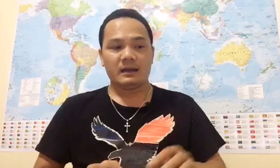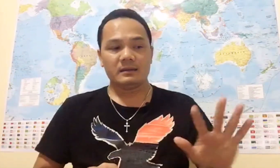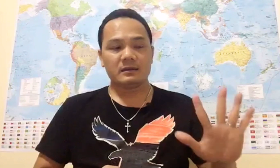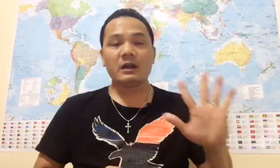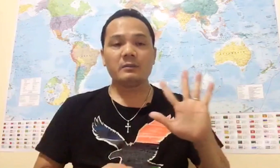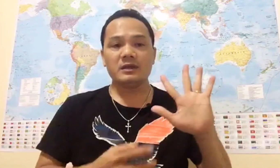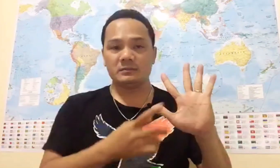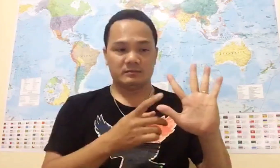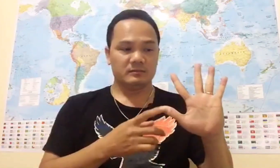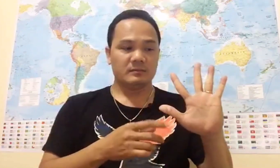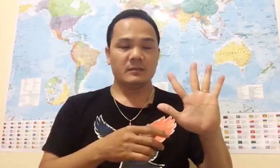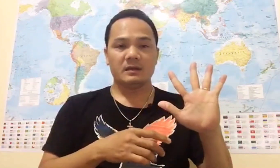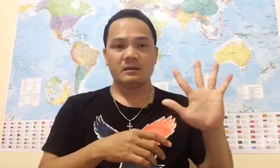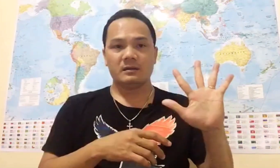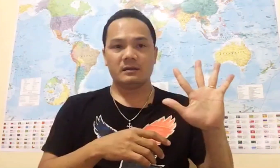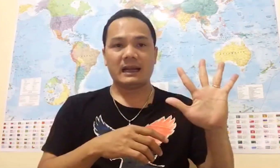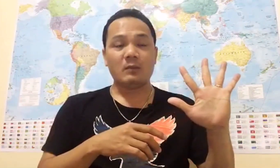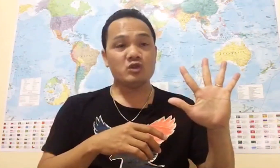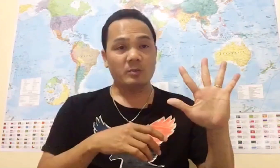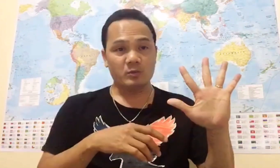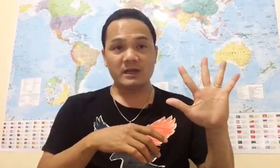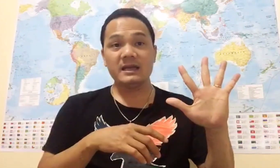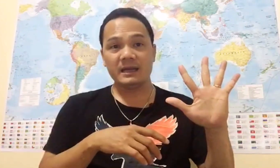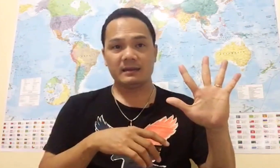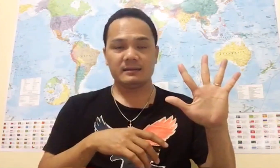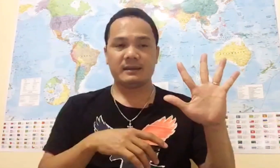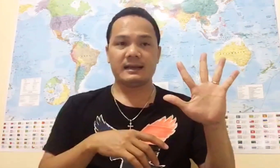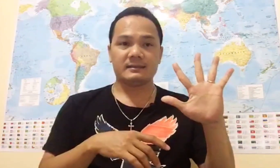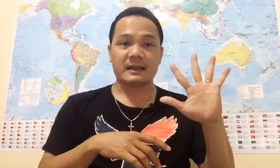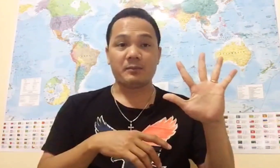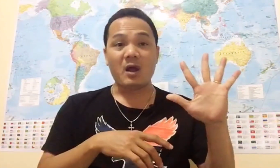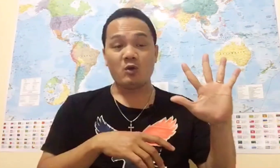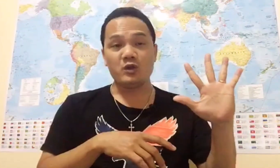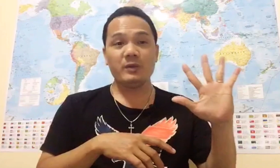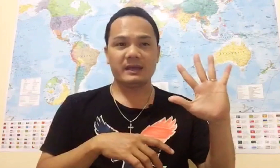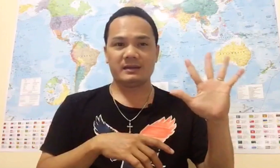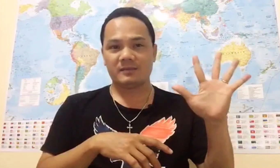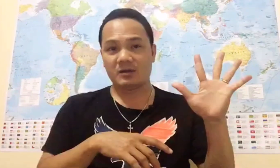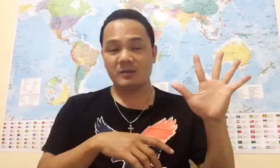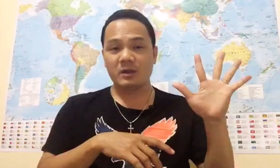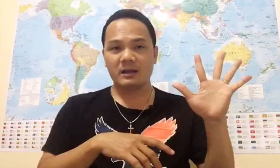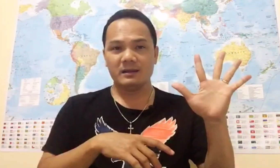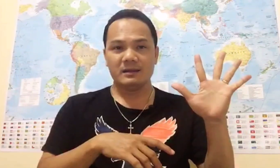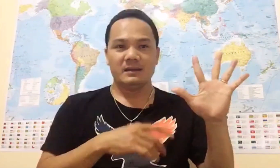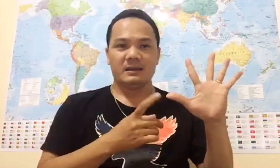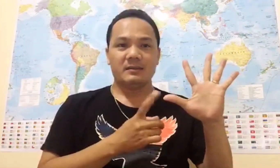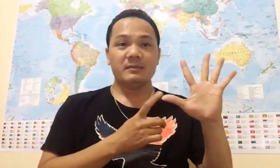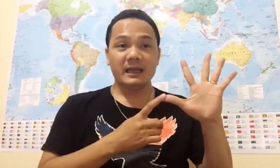Có 5 nước Lại là ông trùm của thế giới Là cầm đầu của UN Cầm đầu Liên Hiệp Quốc Mỹ